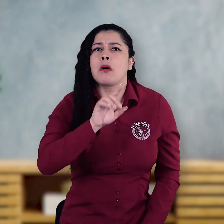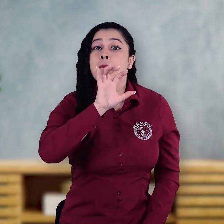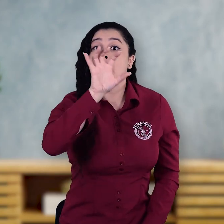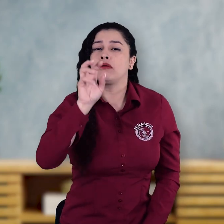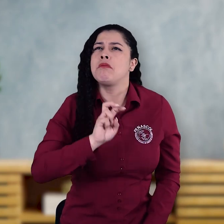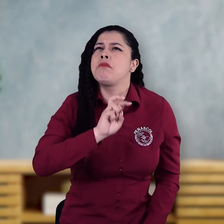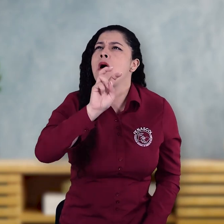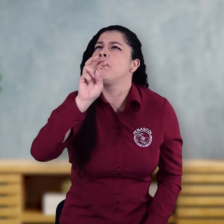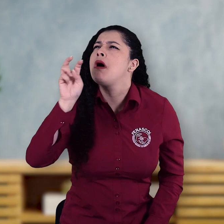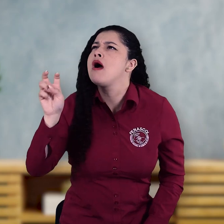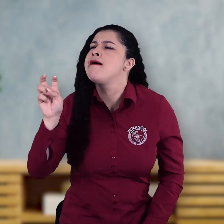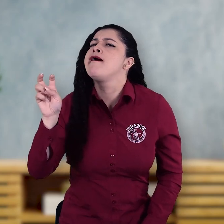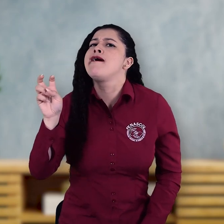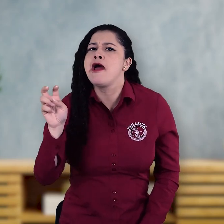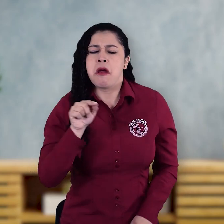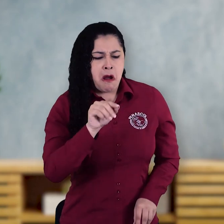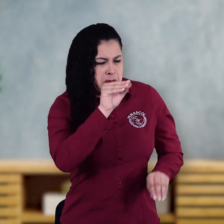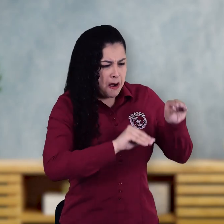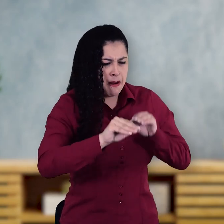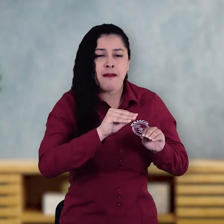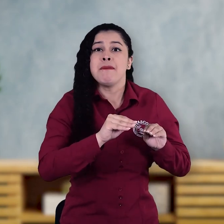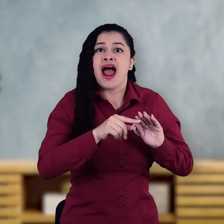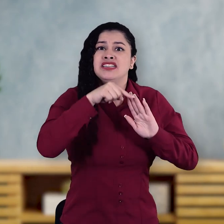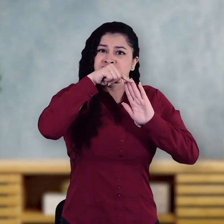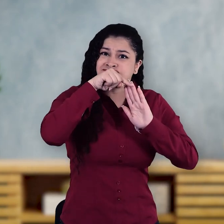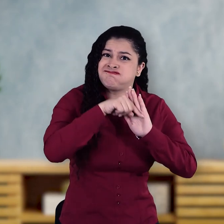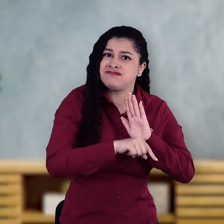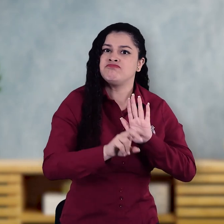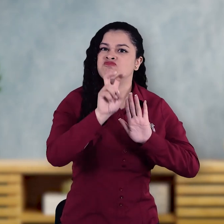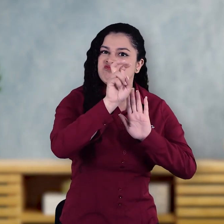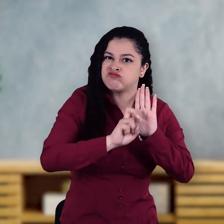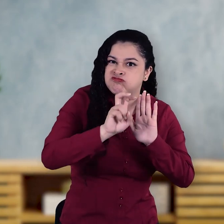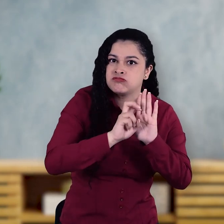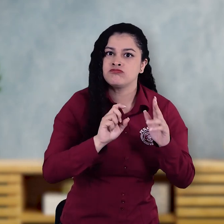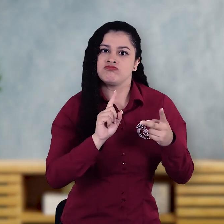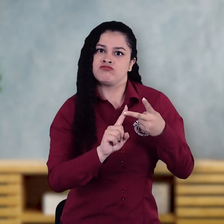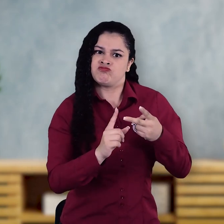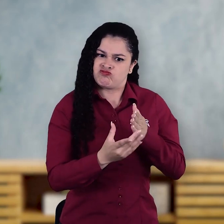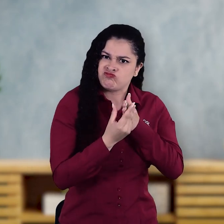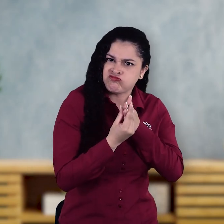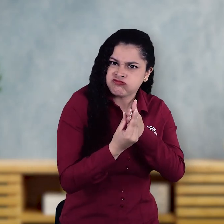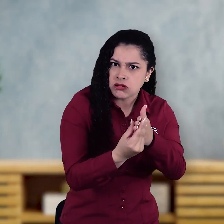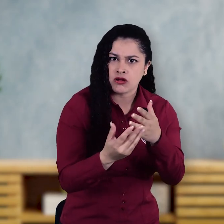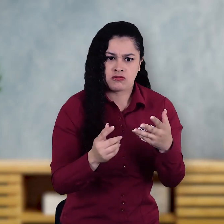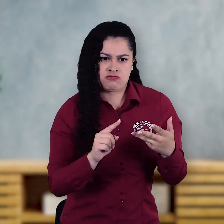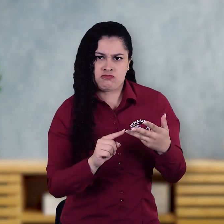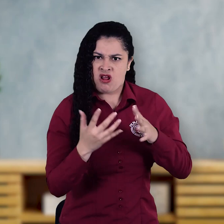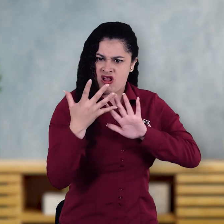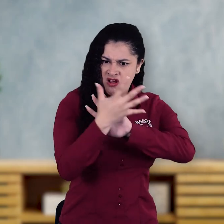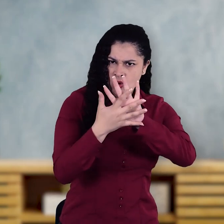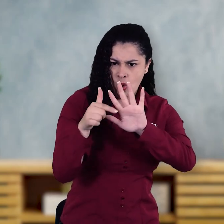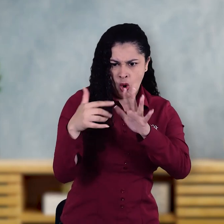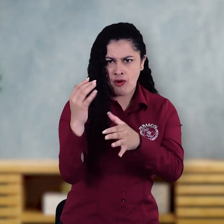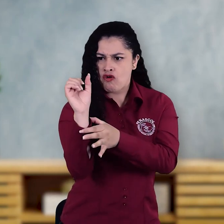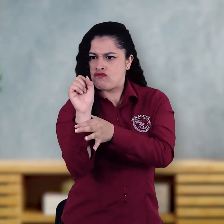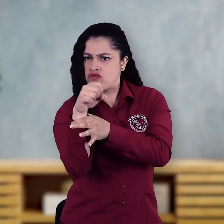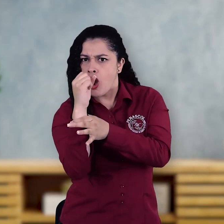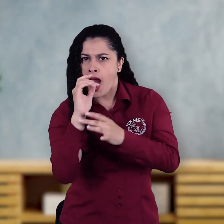Después de visitar algunos países y conocer a profundidad la lengua de señas, teorías, metodología, parámetros formacionales,